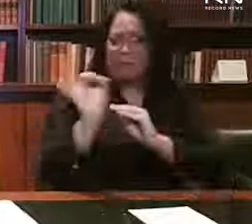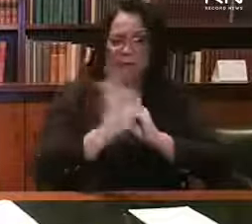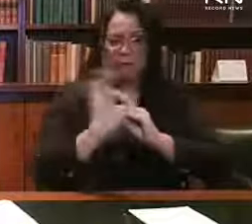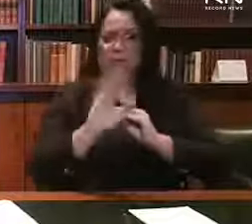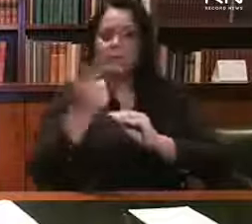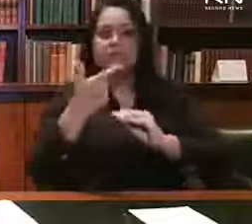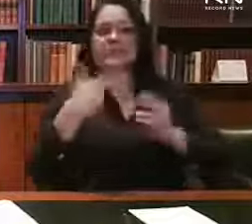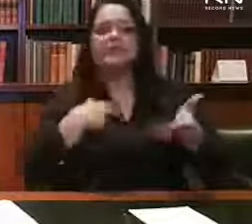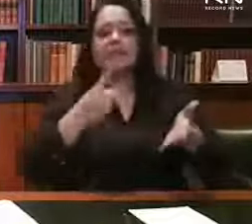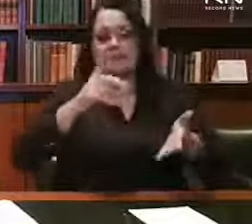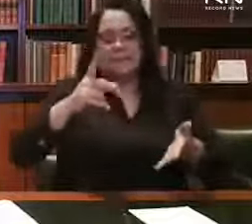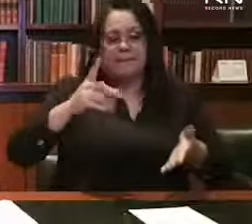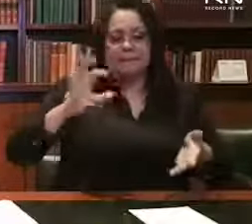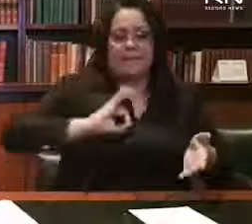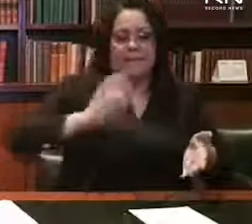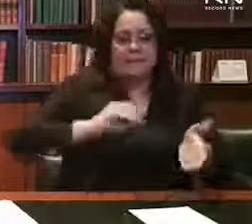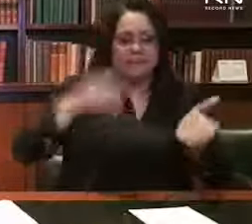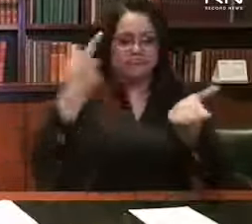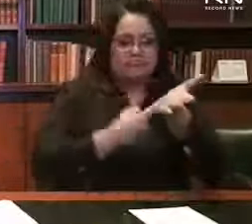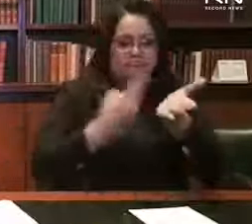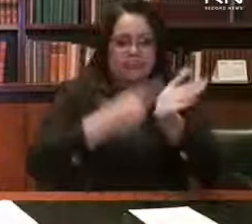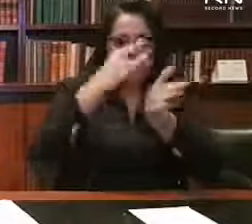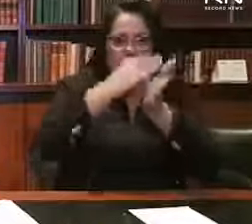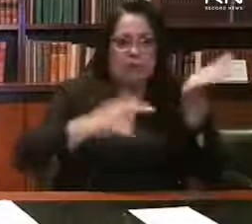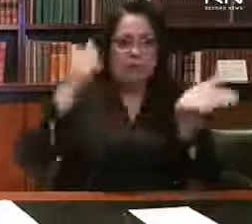havia nenhum mandato de prisão contra ele.